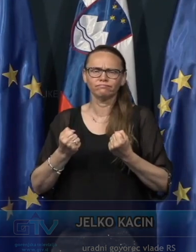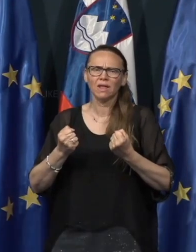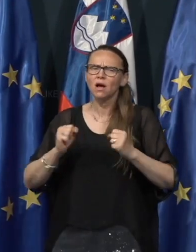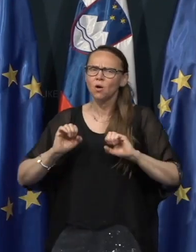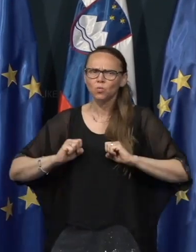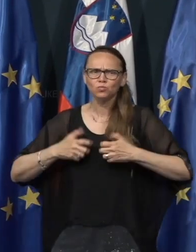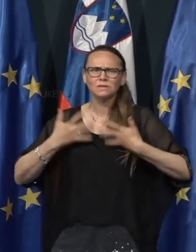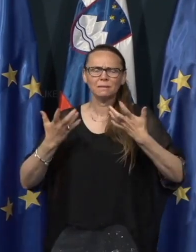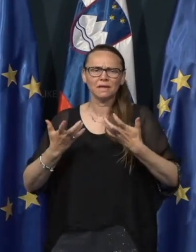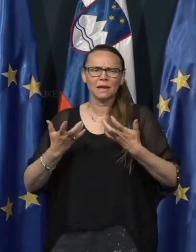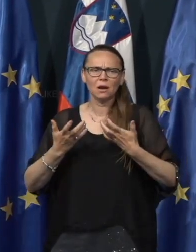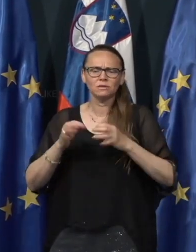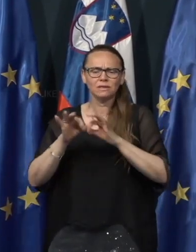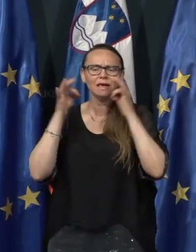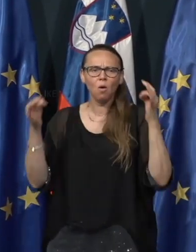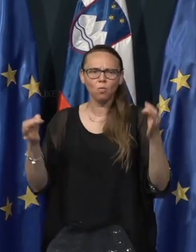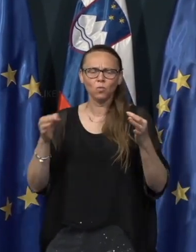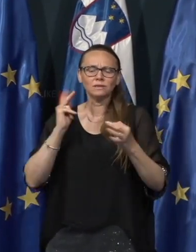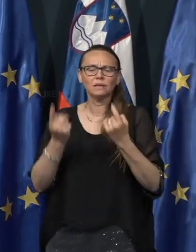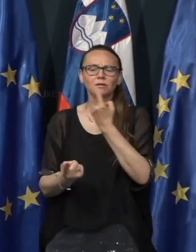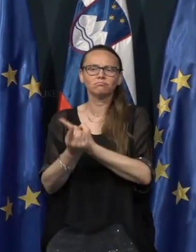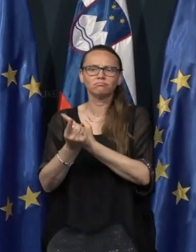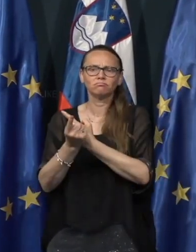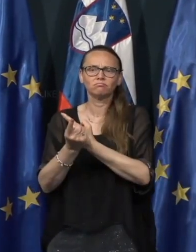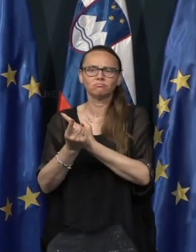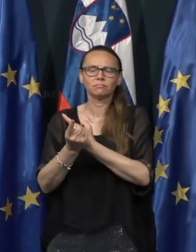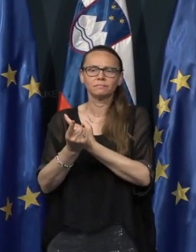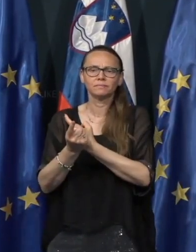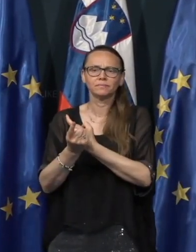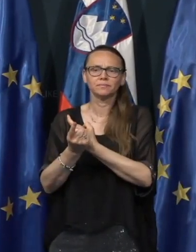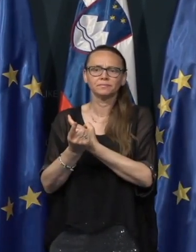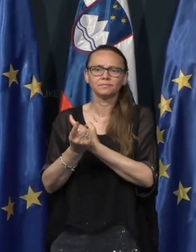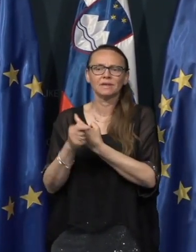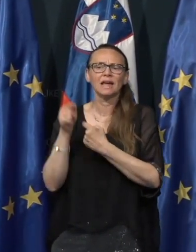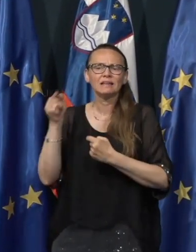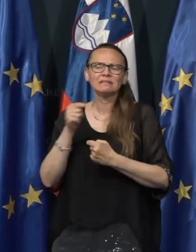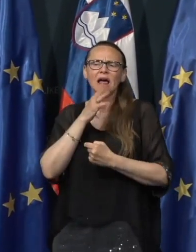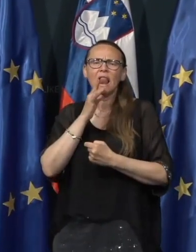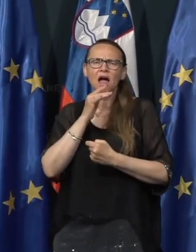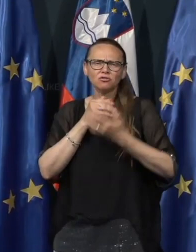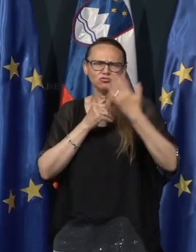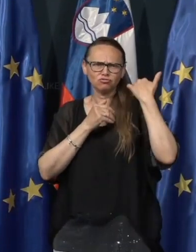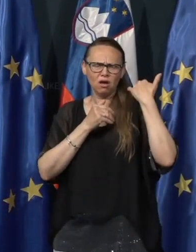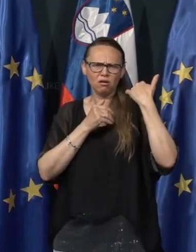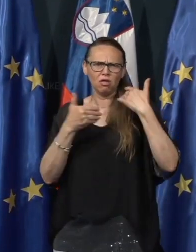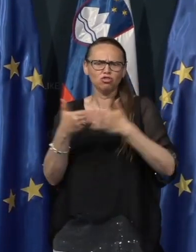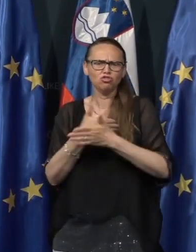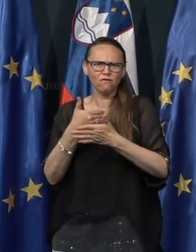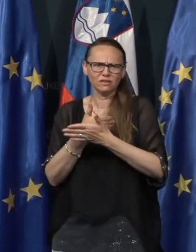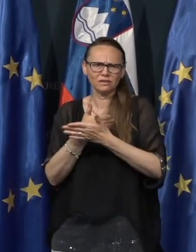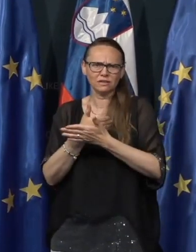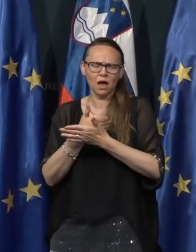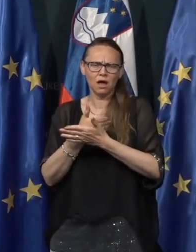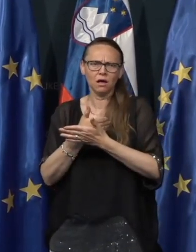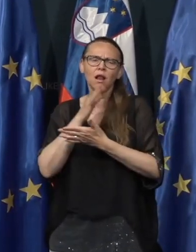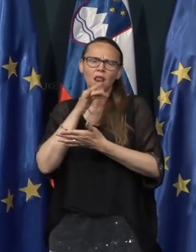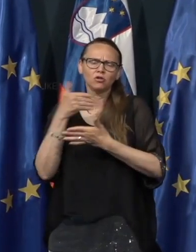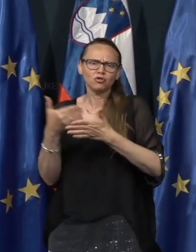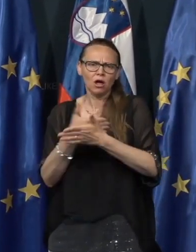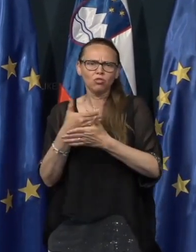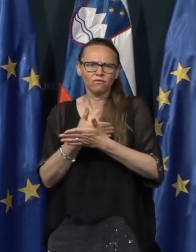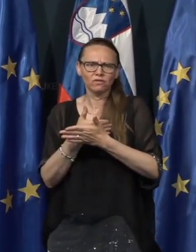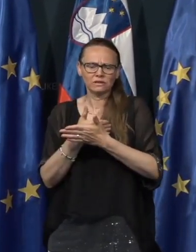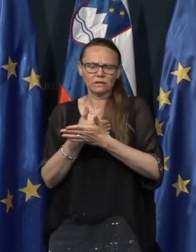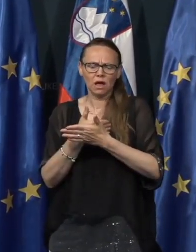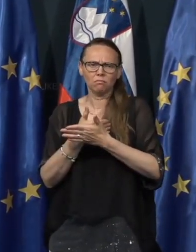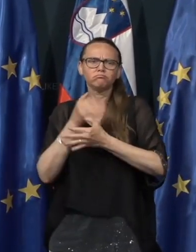javnosti, ki so jih povzročila najprej tista lažna novica oziroma fake news, ki se